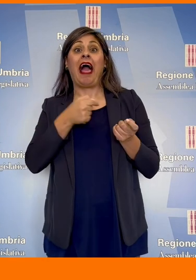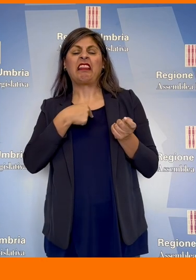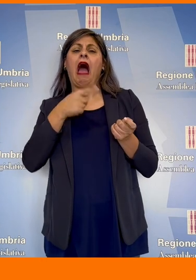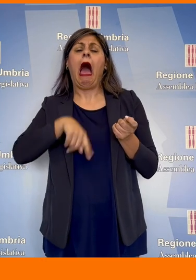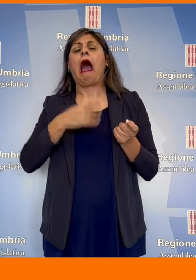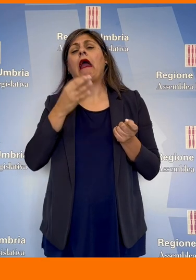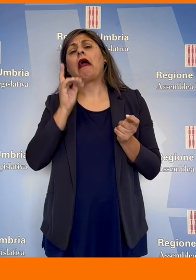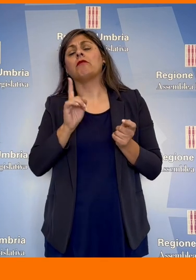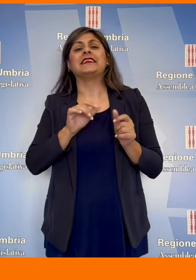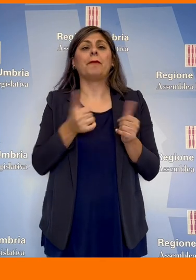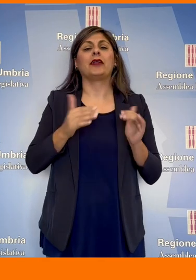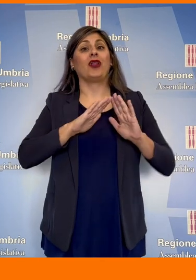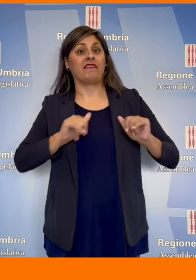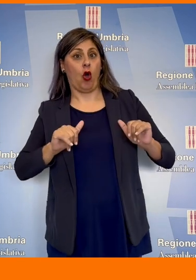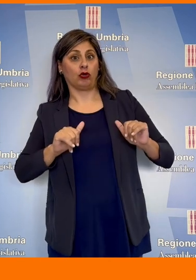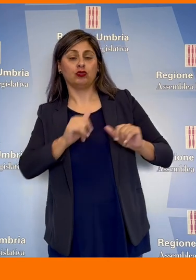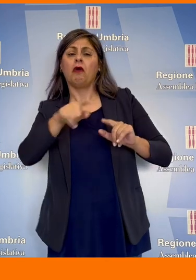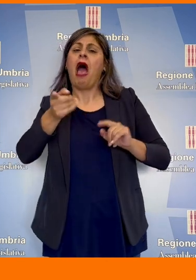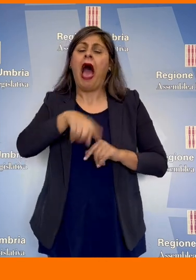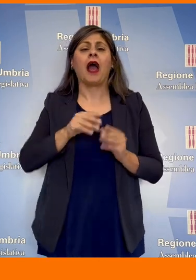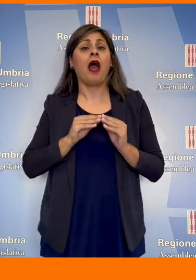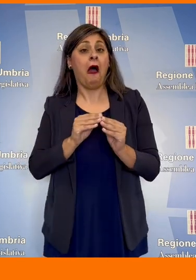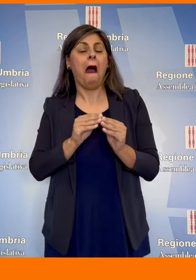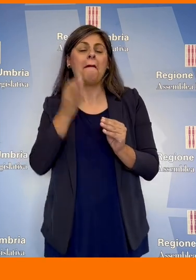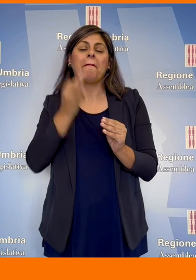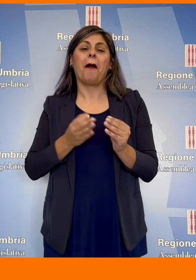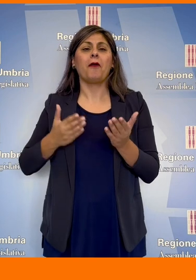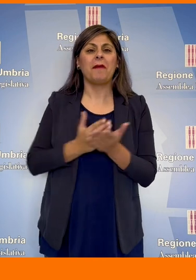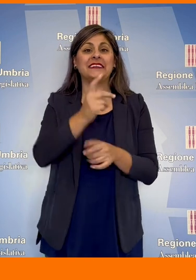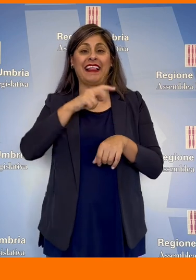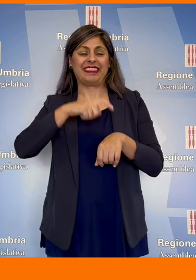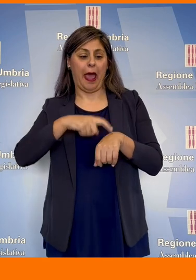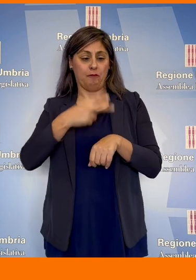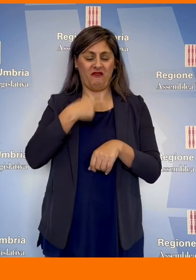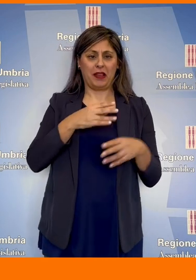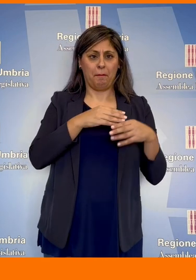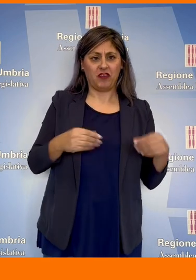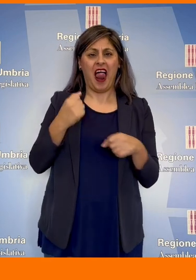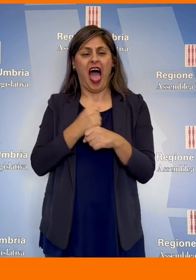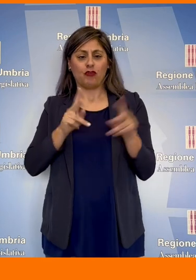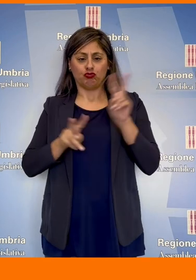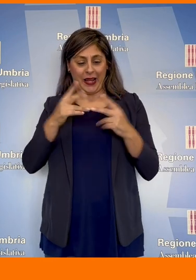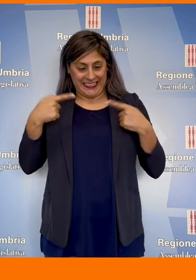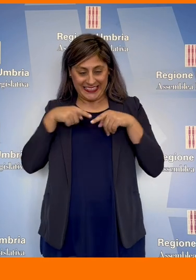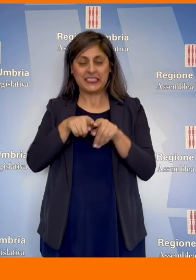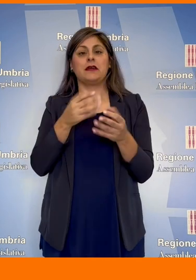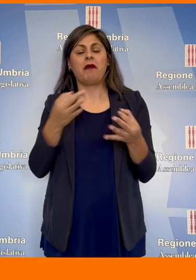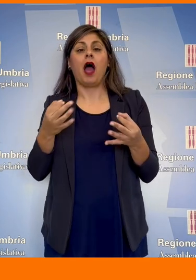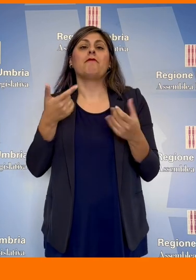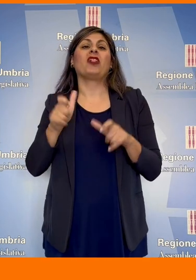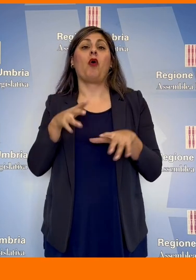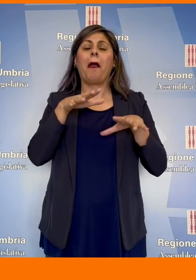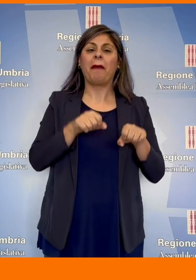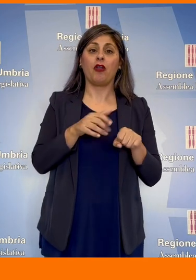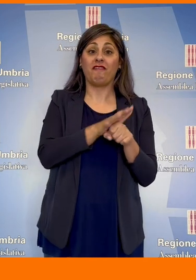caso di separazione e divorzio, anche attraverso l'armonizzazione dei tempi di vita personale e professionale, per conciliare gli impegni